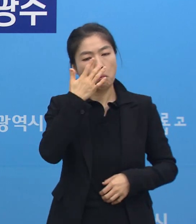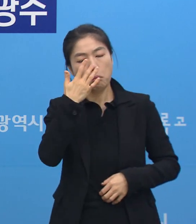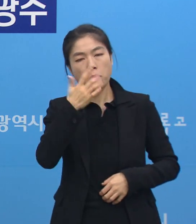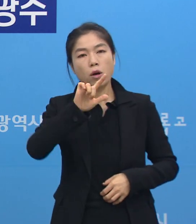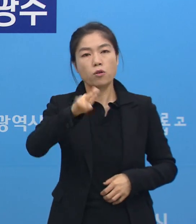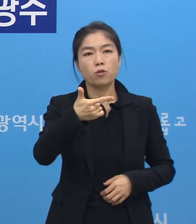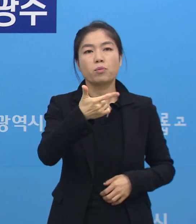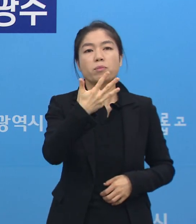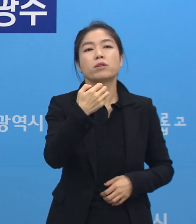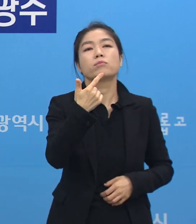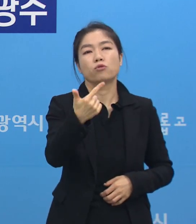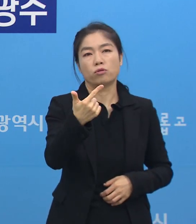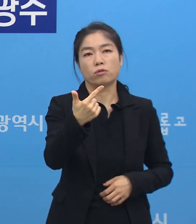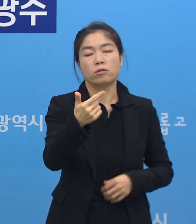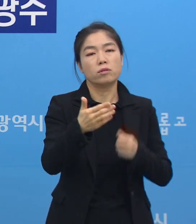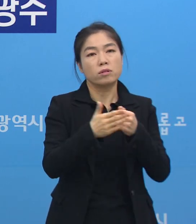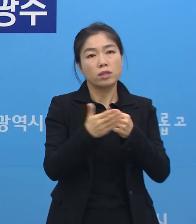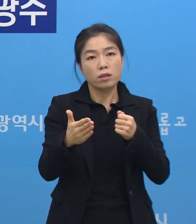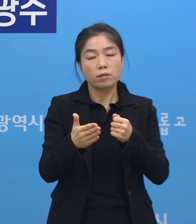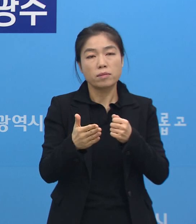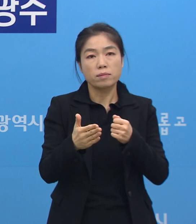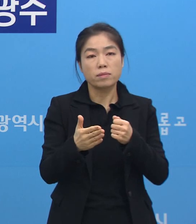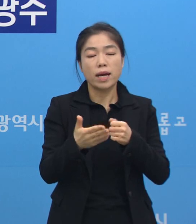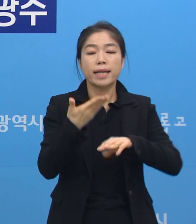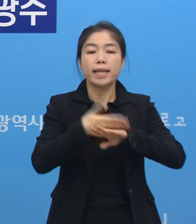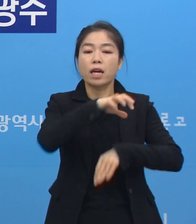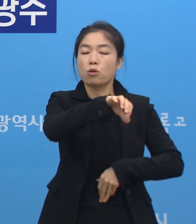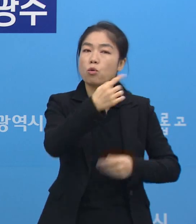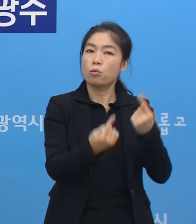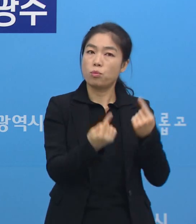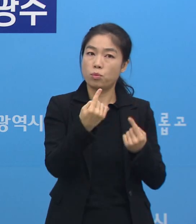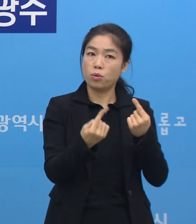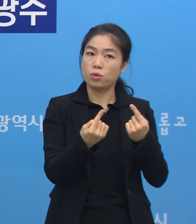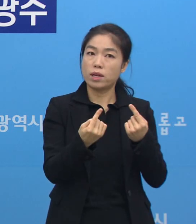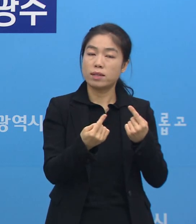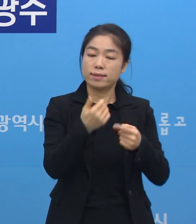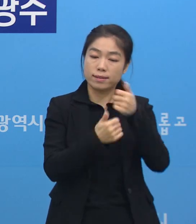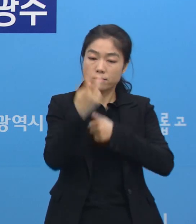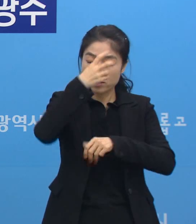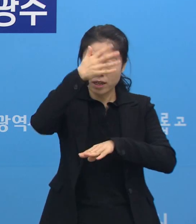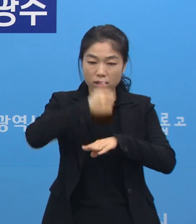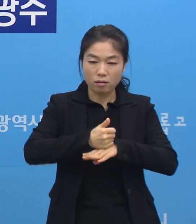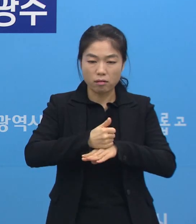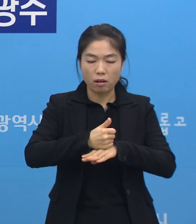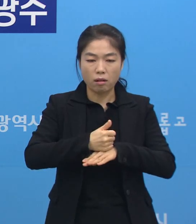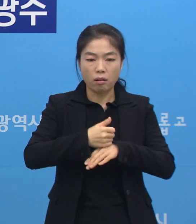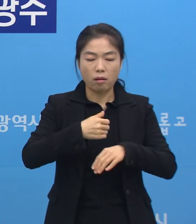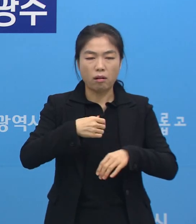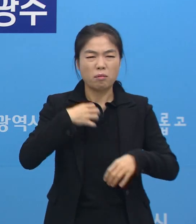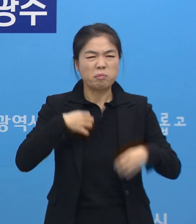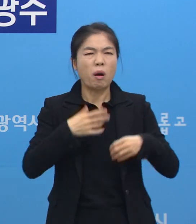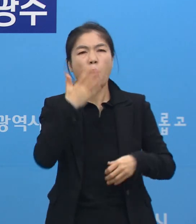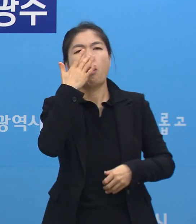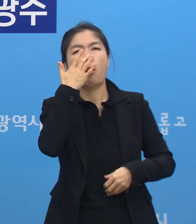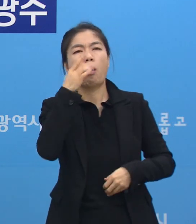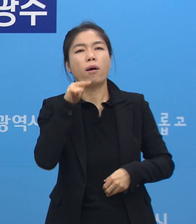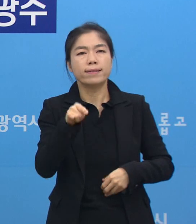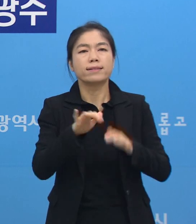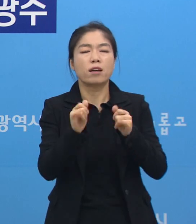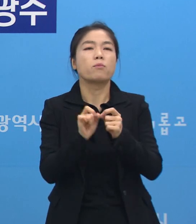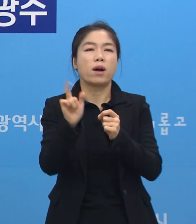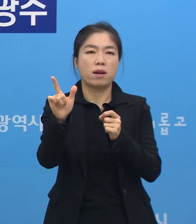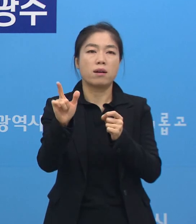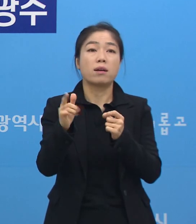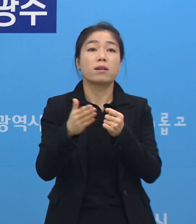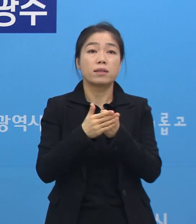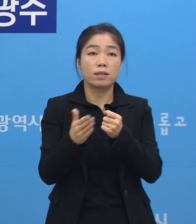686명입니다. 그래서 다른 지역보다는 저희들이 역학조사 결과 무증상 숫자가 훨씬 더 많습니다. 그래서